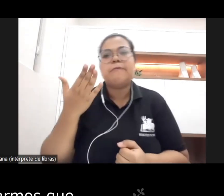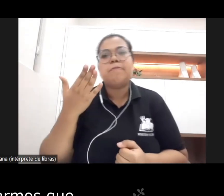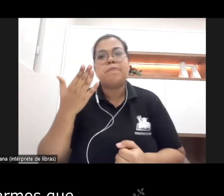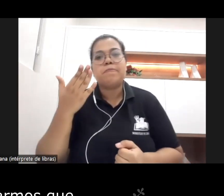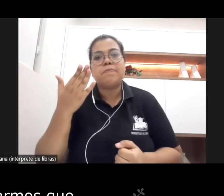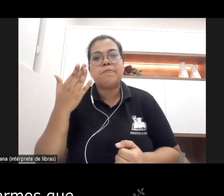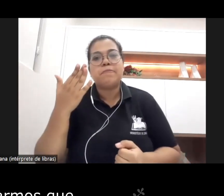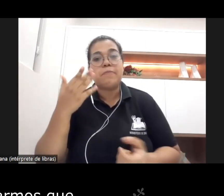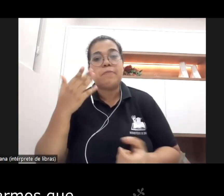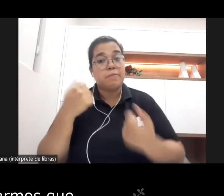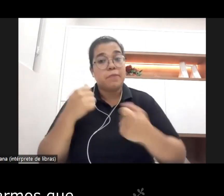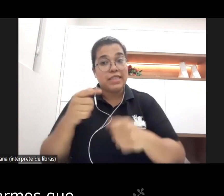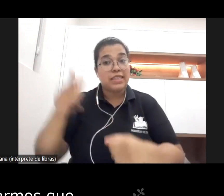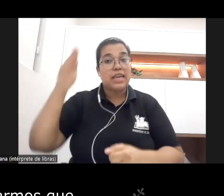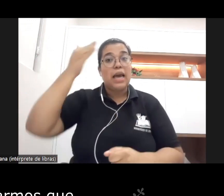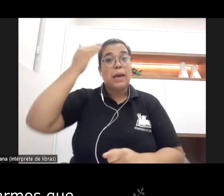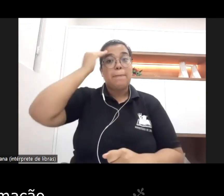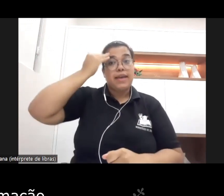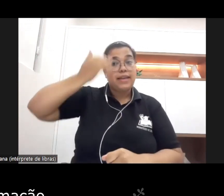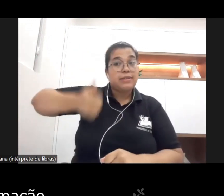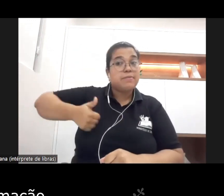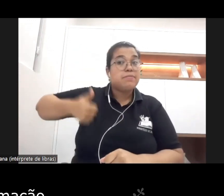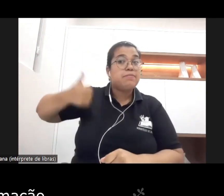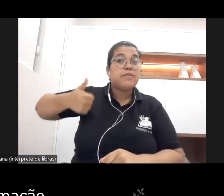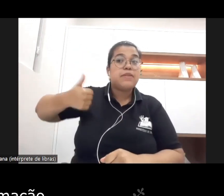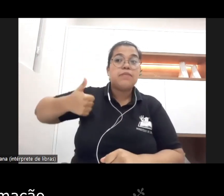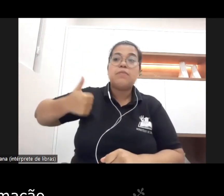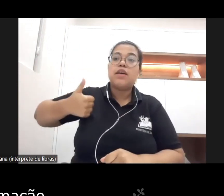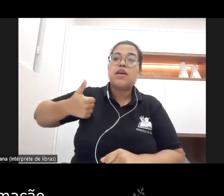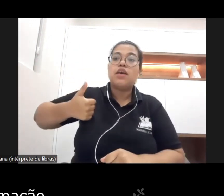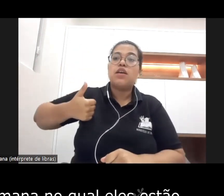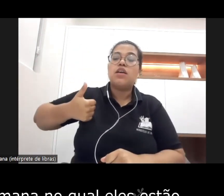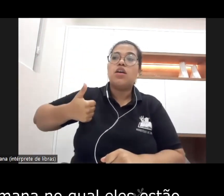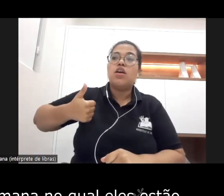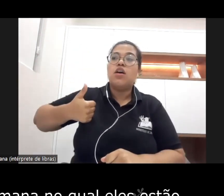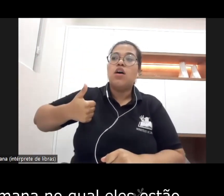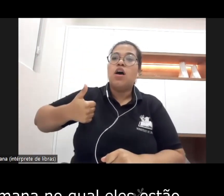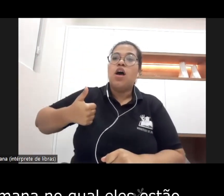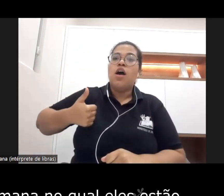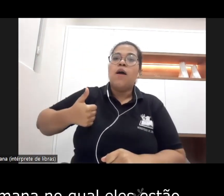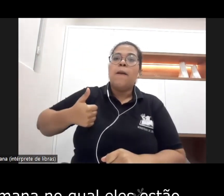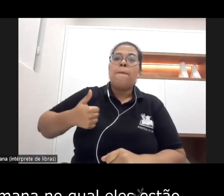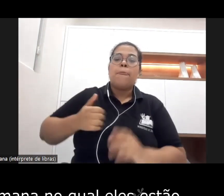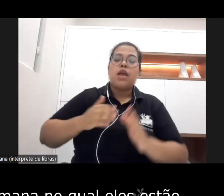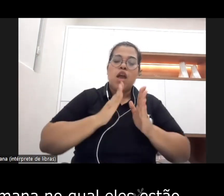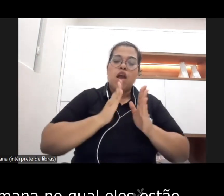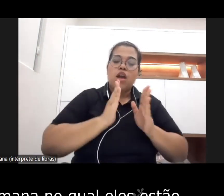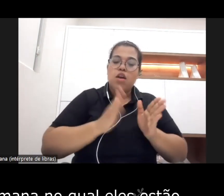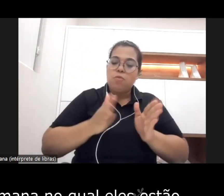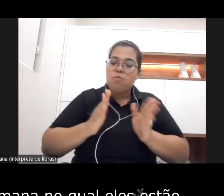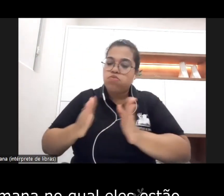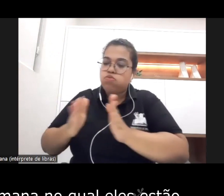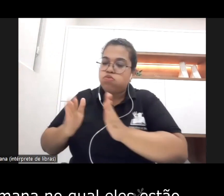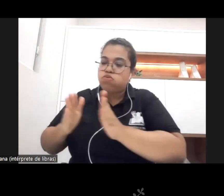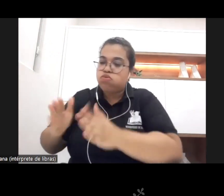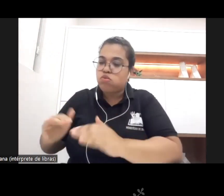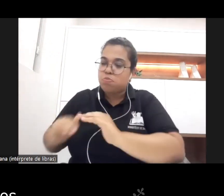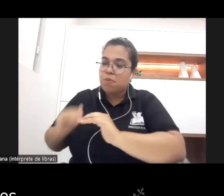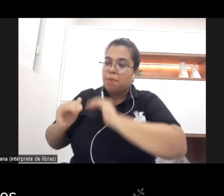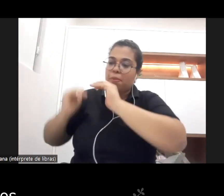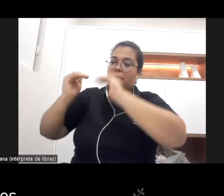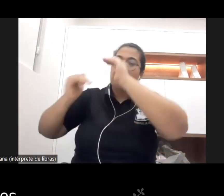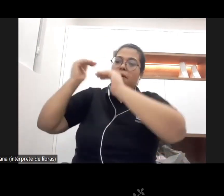considerarmos que a sua formação o processo de formação humana no qual eles estão